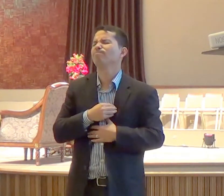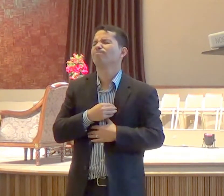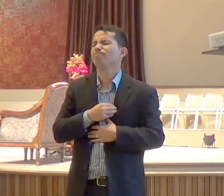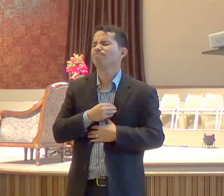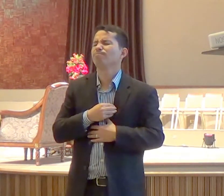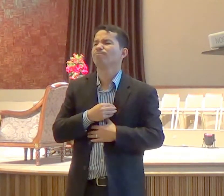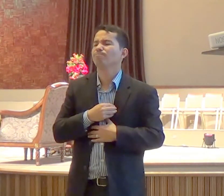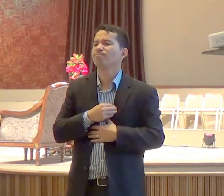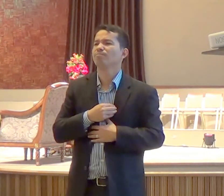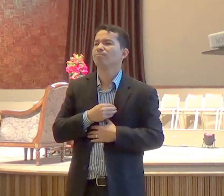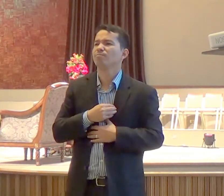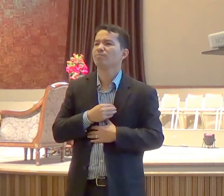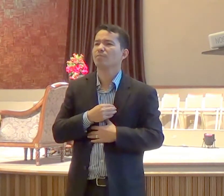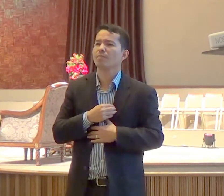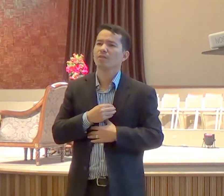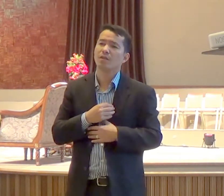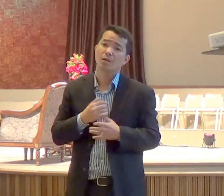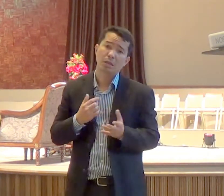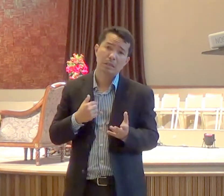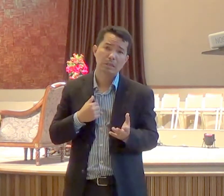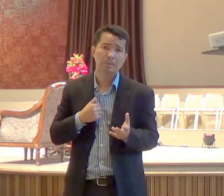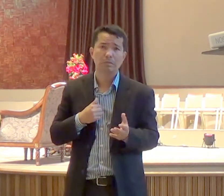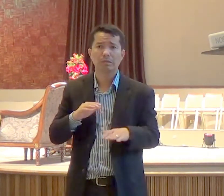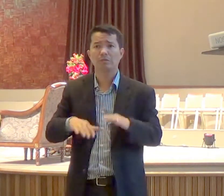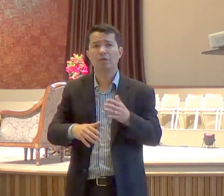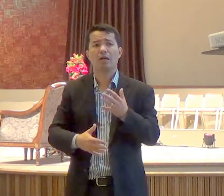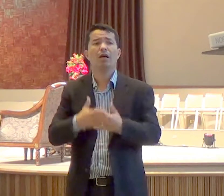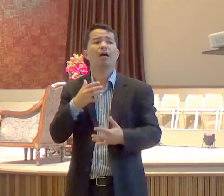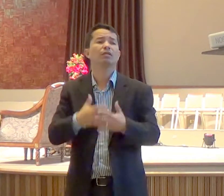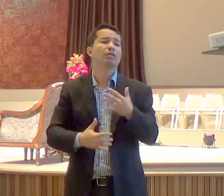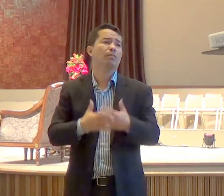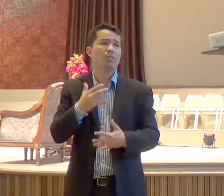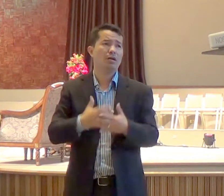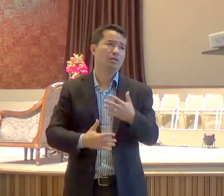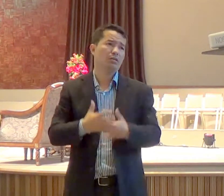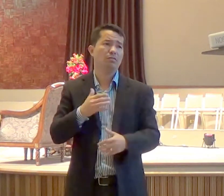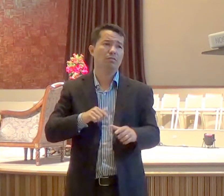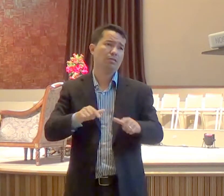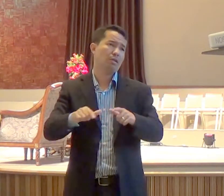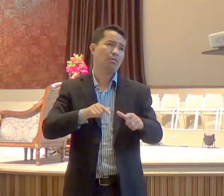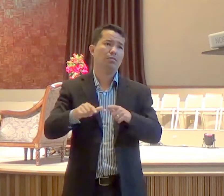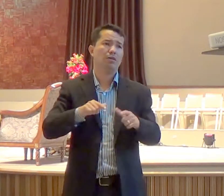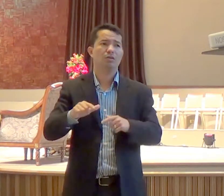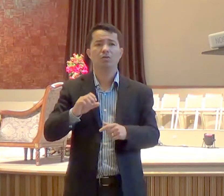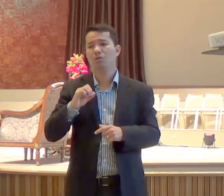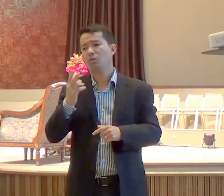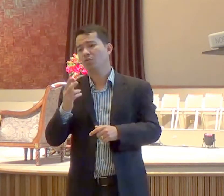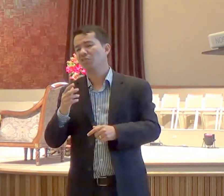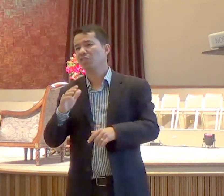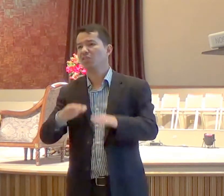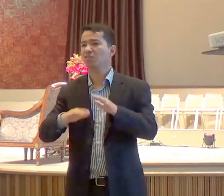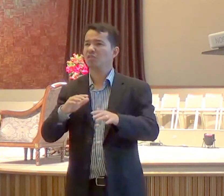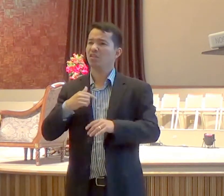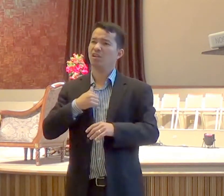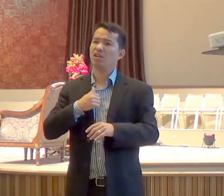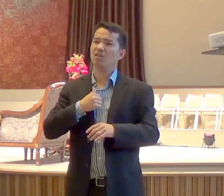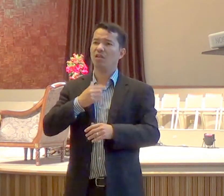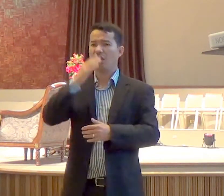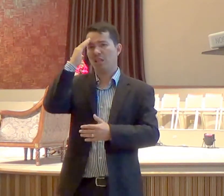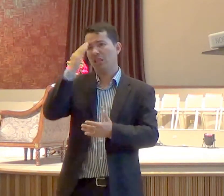talvez pai, eu esteja atrapalhando a tua obra, talvez eu esteja sendo, tão incrédulo, que eu me tornei um